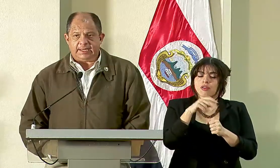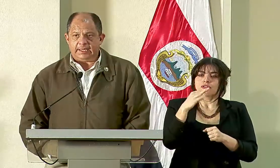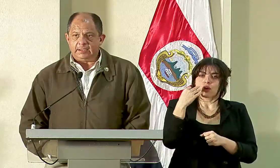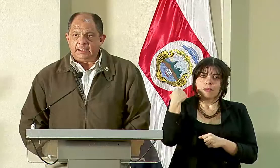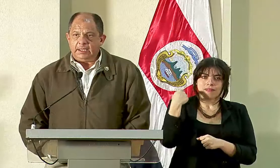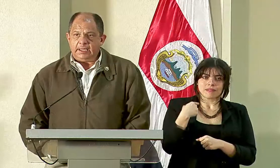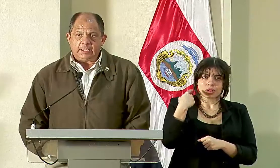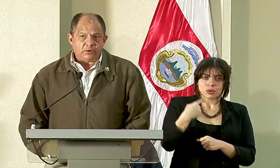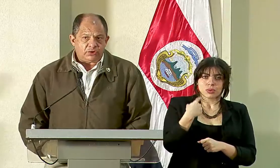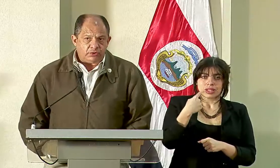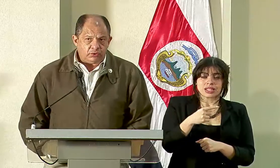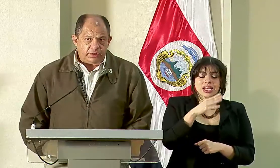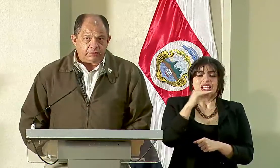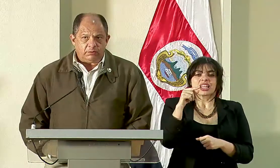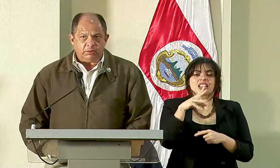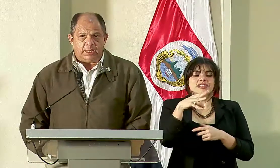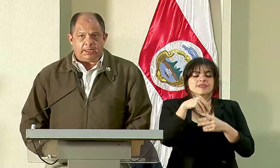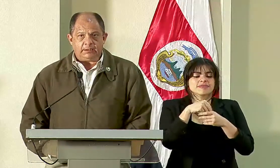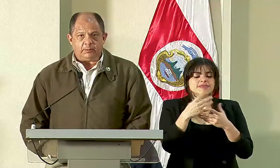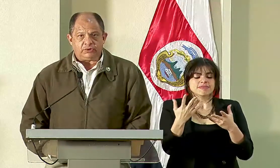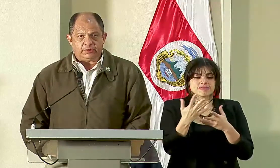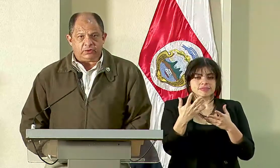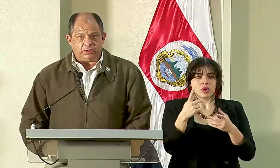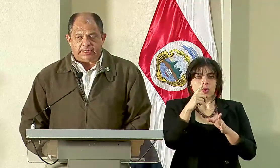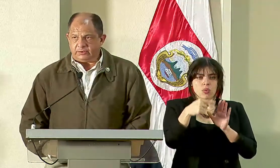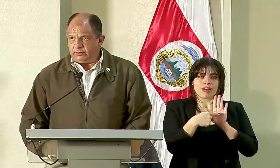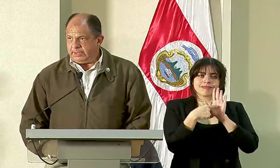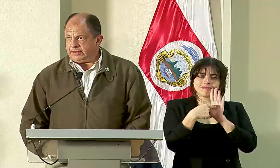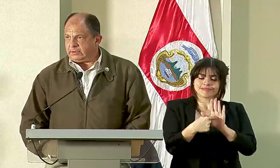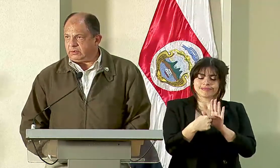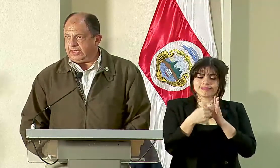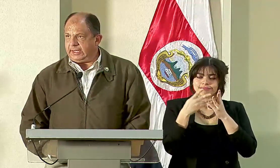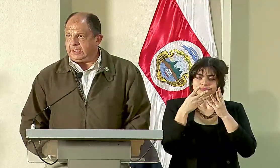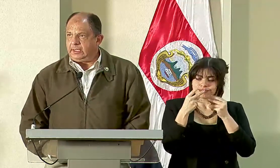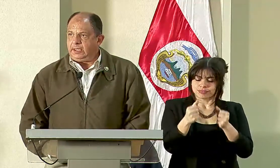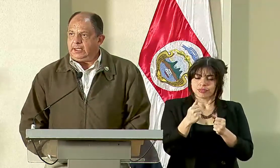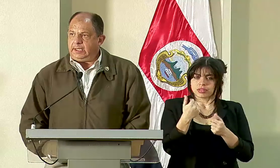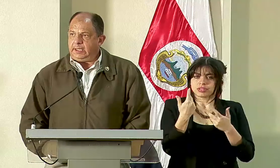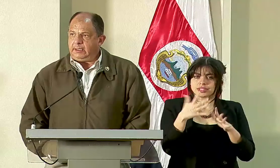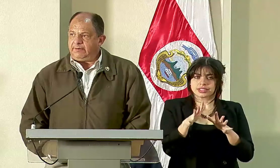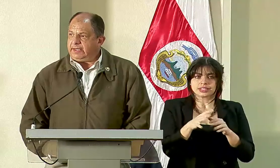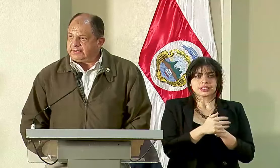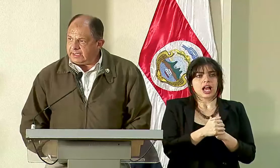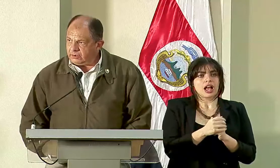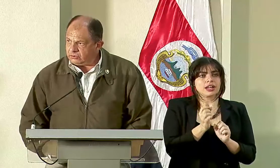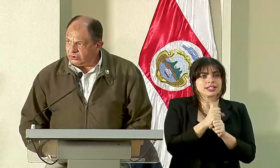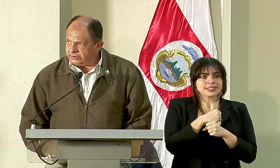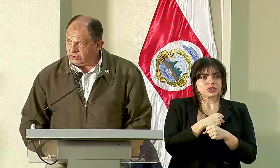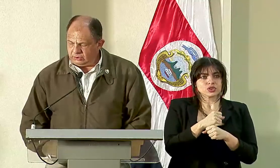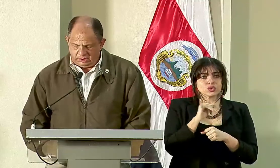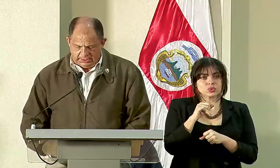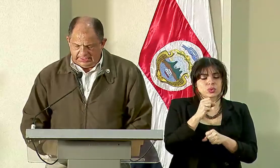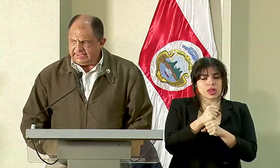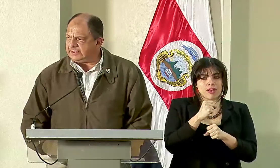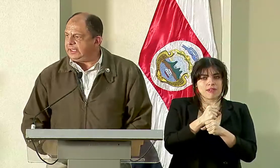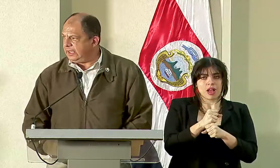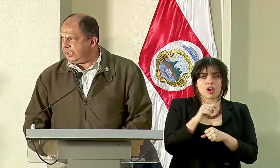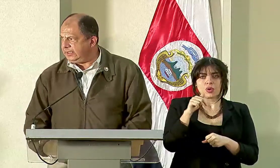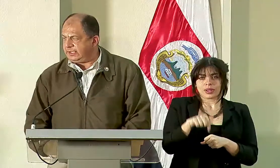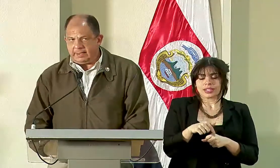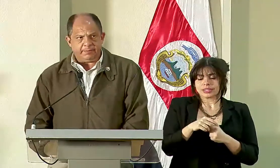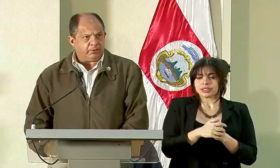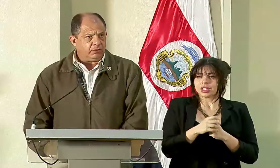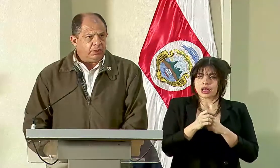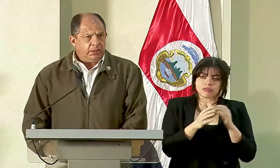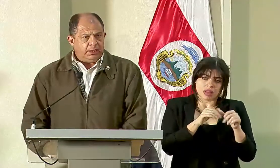manera reiterada, y que constituyen una demostración de la solvencia con que ha realizado su gestión en este